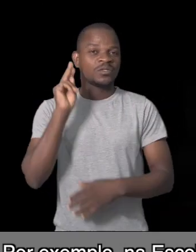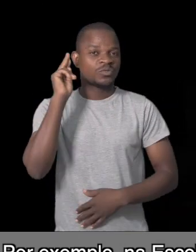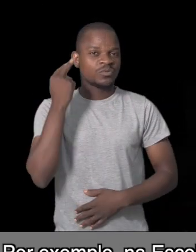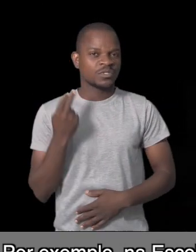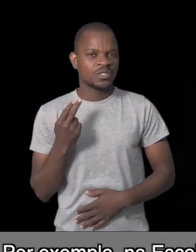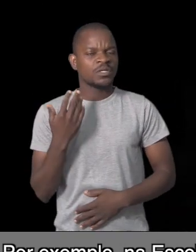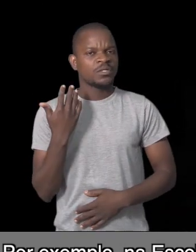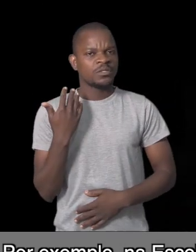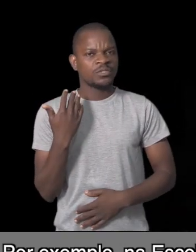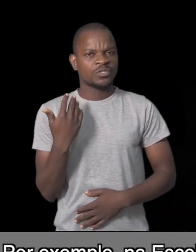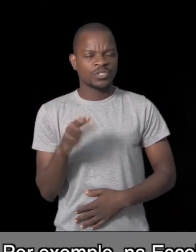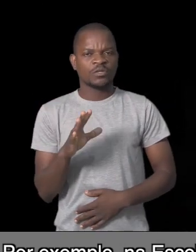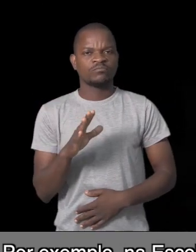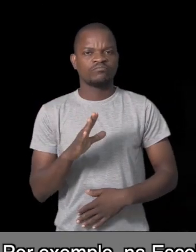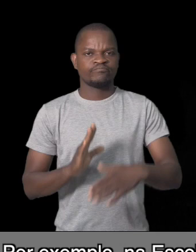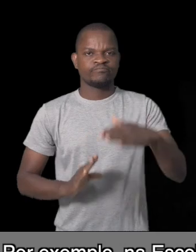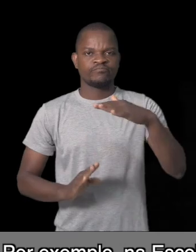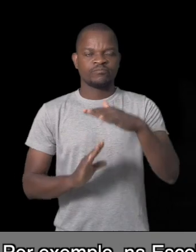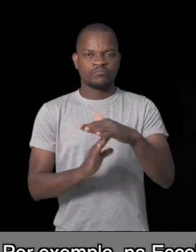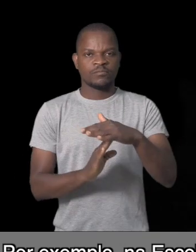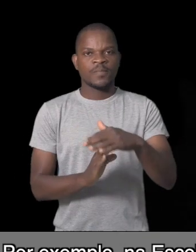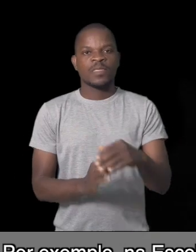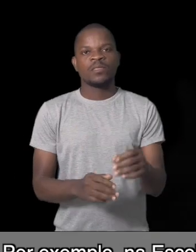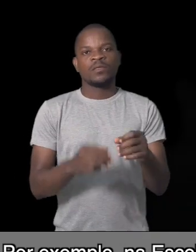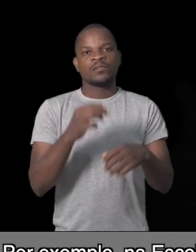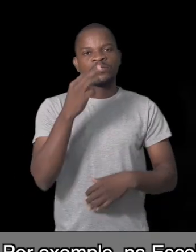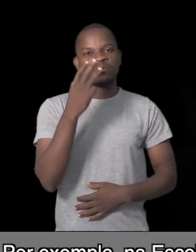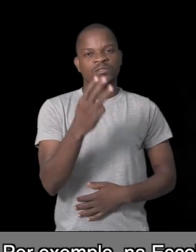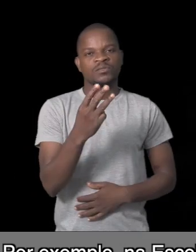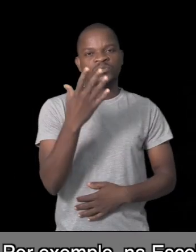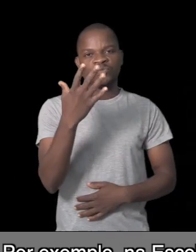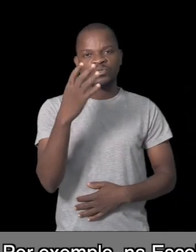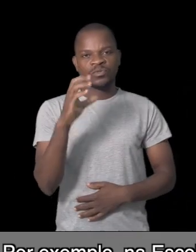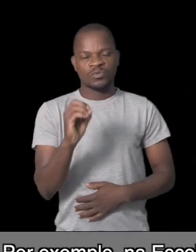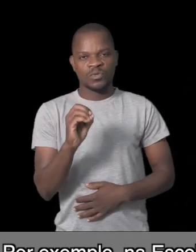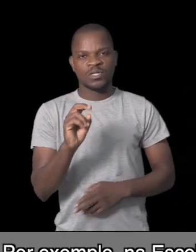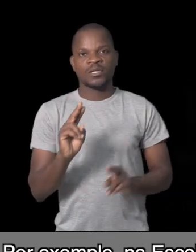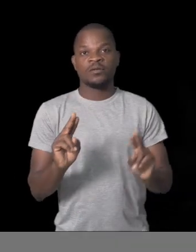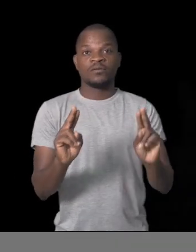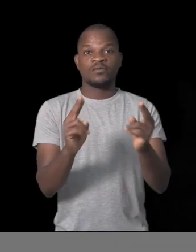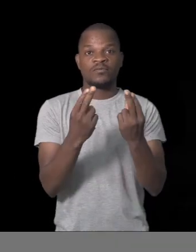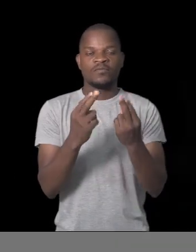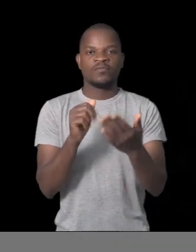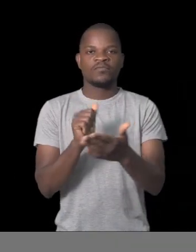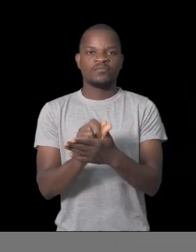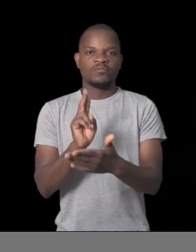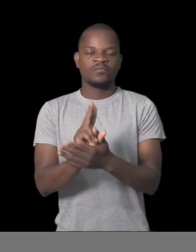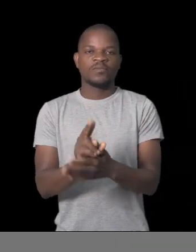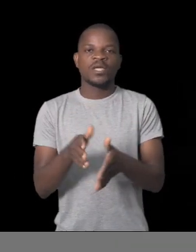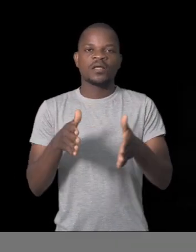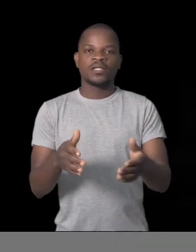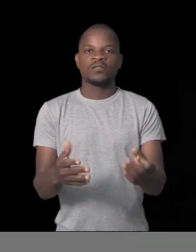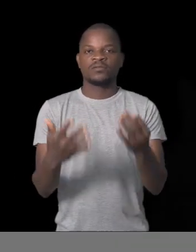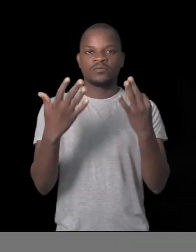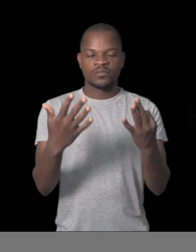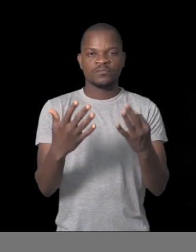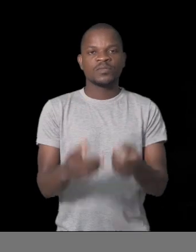cerca de 350 novos alunos da oitava classe e 480 para a 11ª